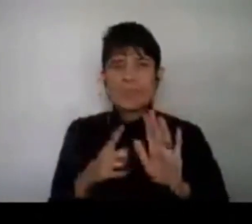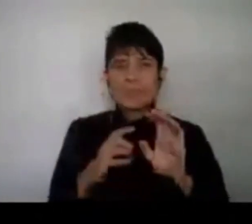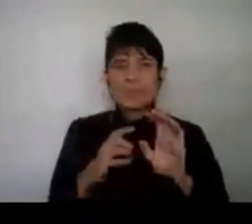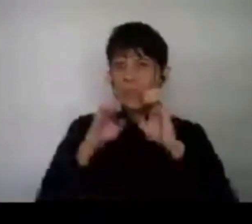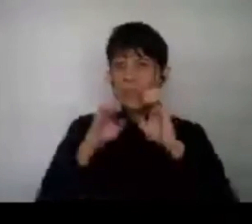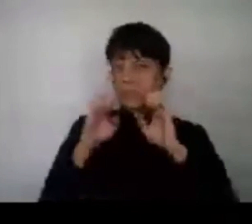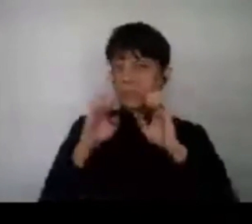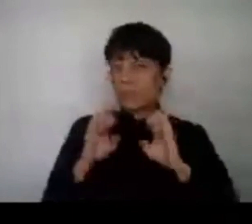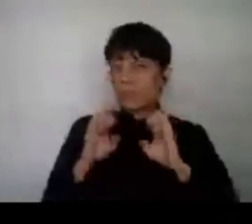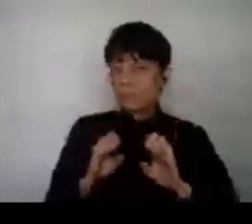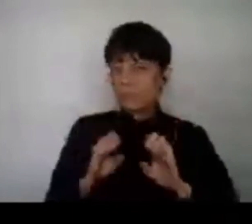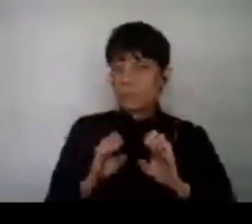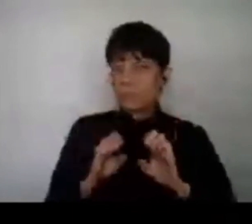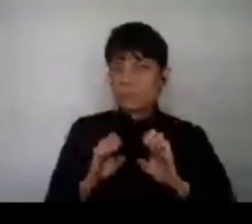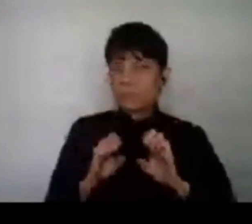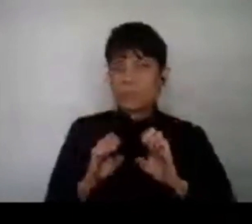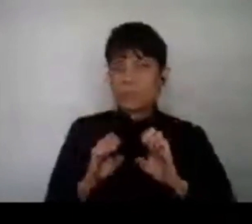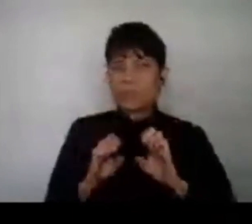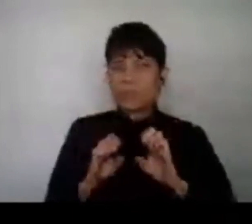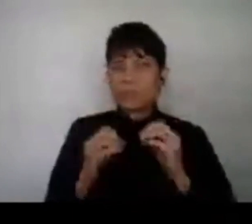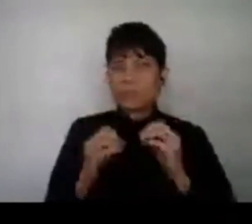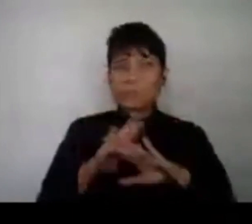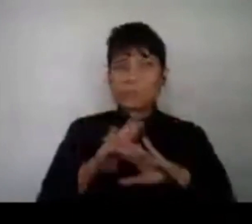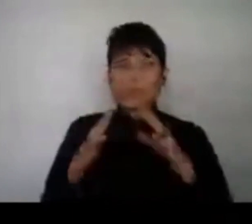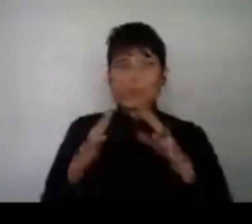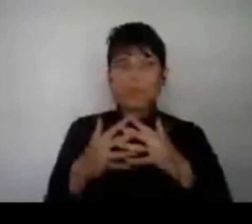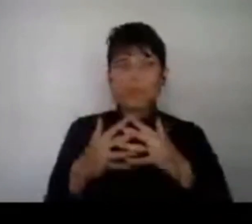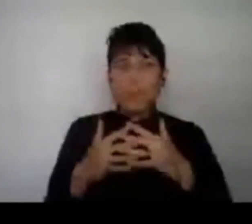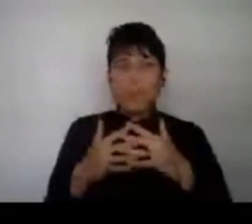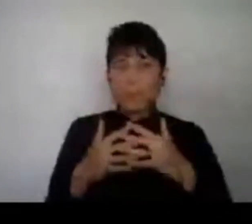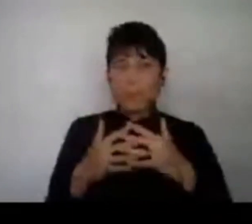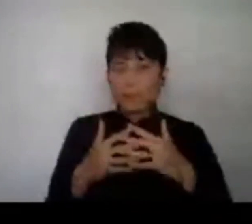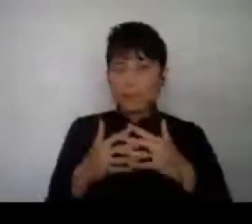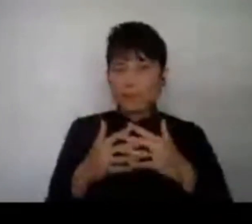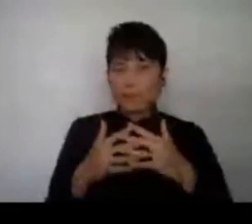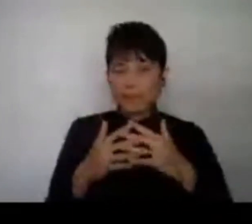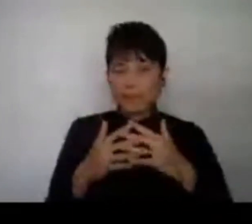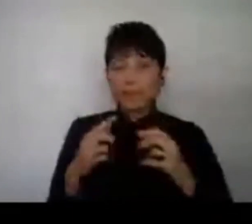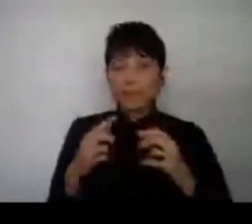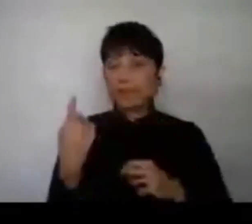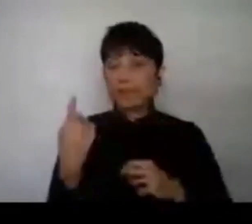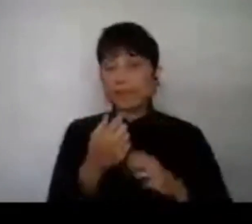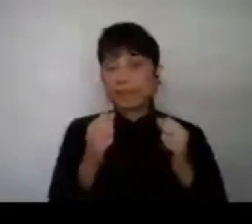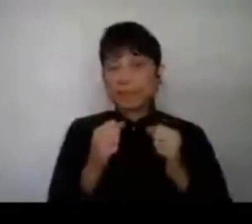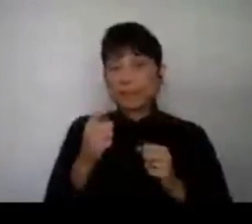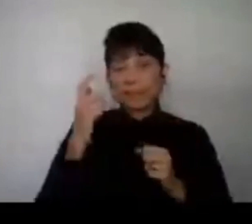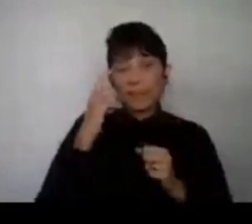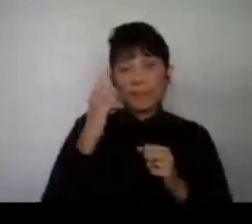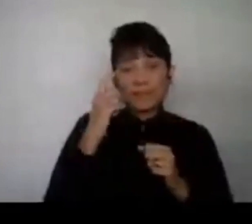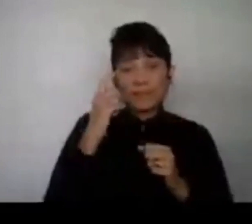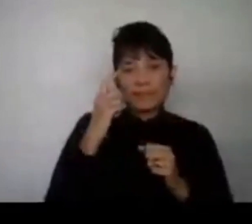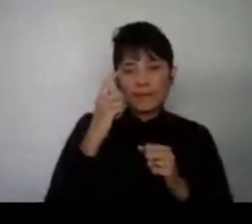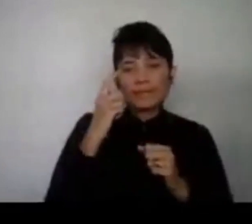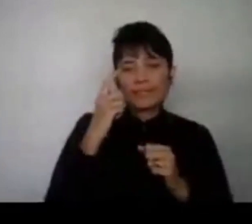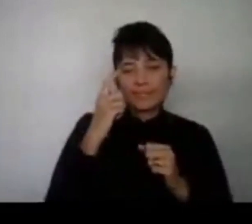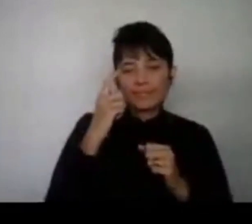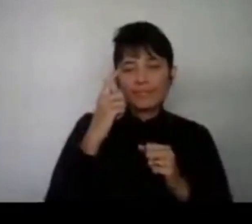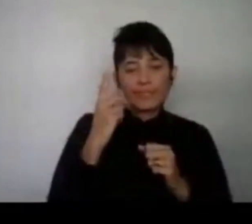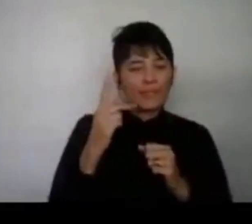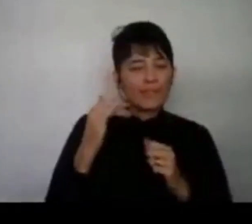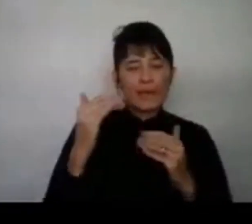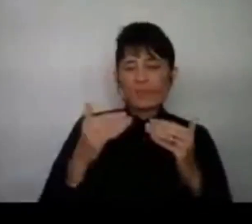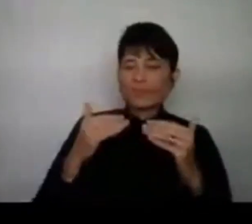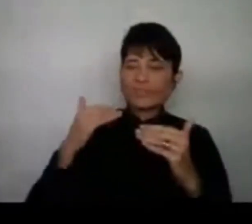que é muito mais complexa do que a gente poderia pensar à primeira vista e que vai muito além